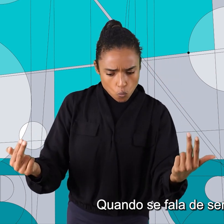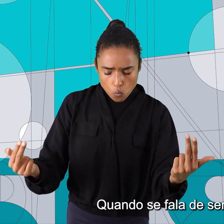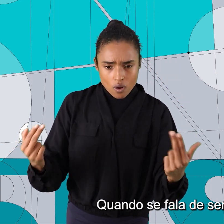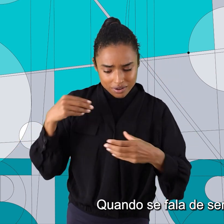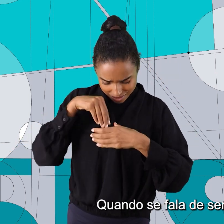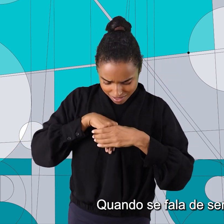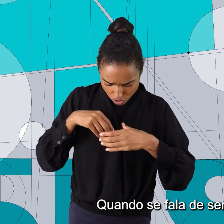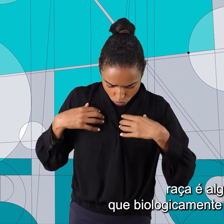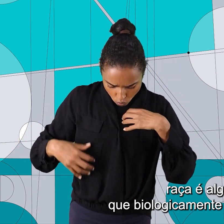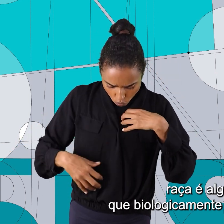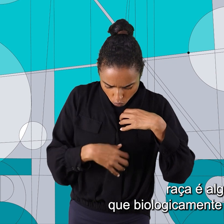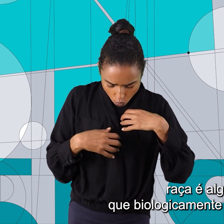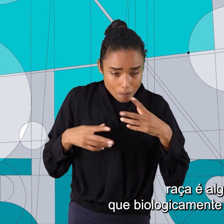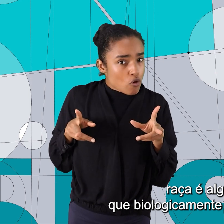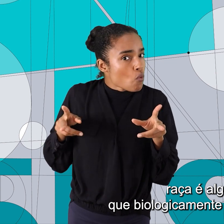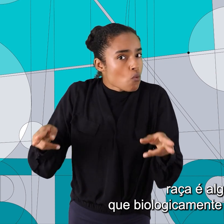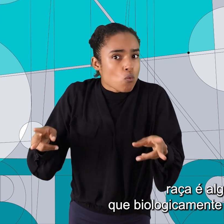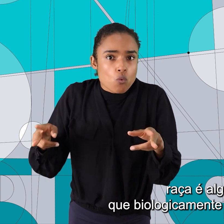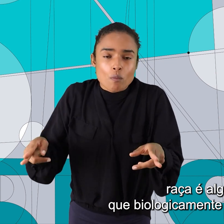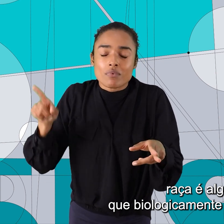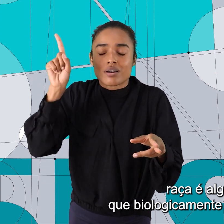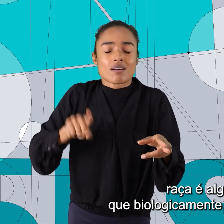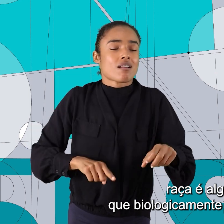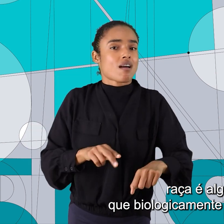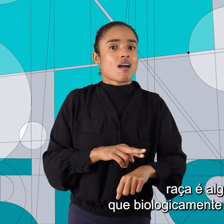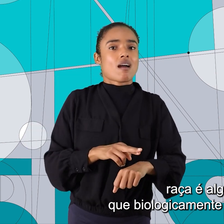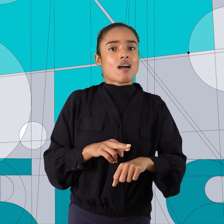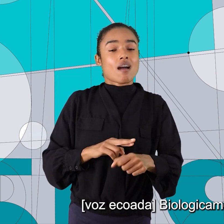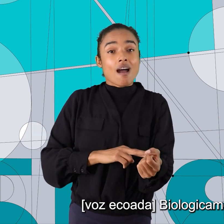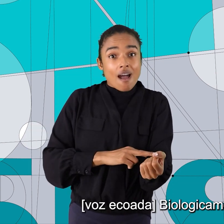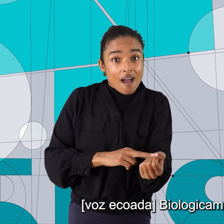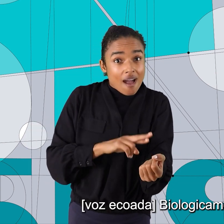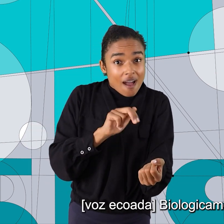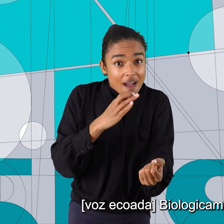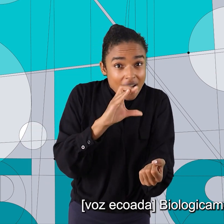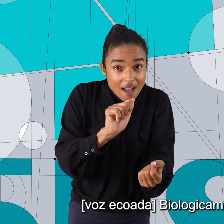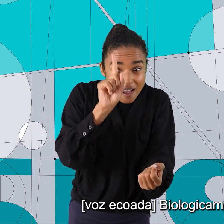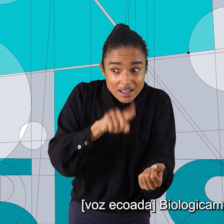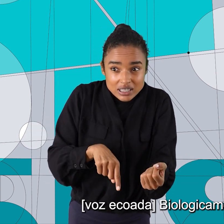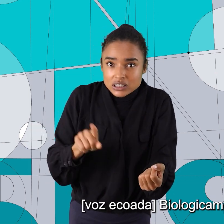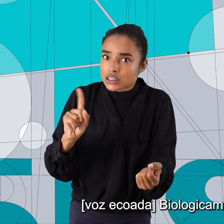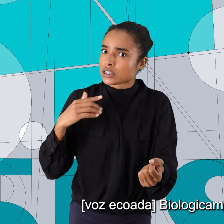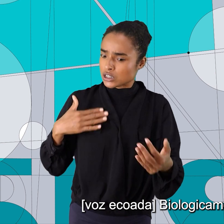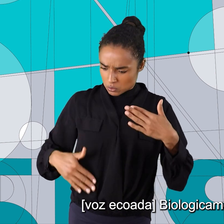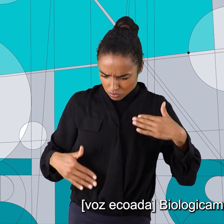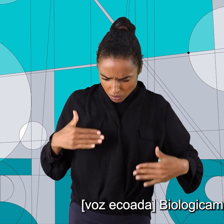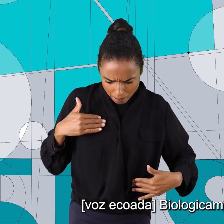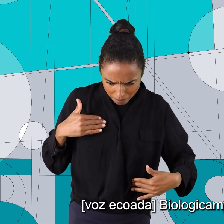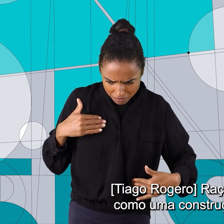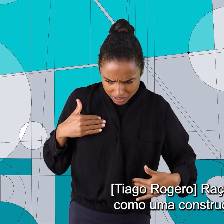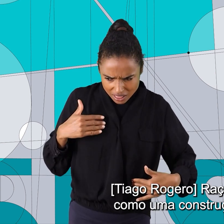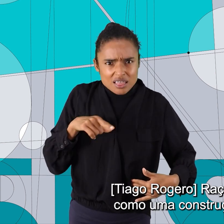Quando se fala de seres humanos, raça é algo que biologicamente não existe. biologicamente não existe.